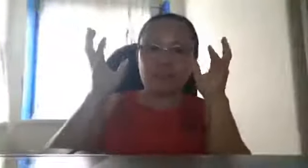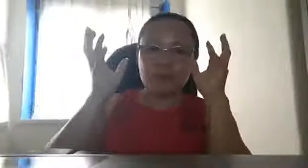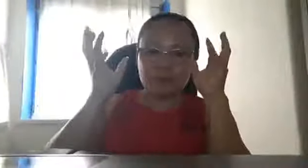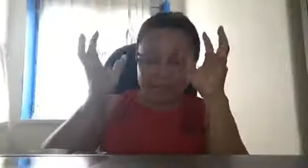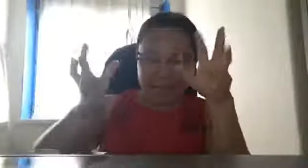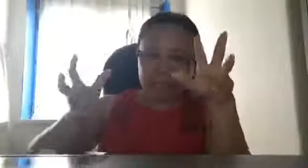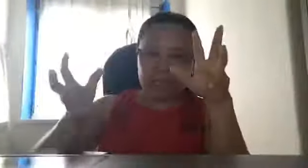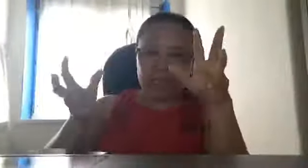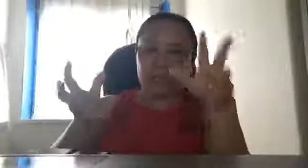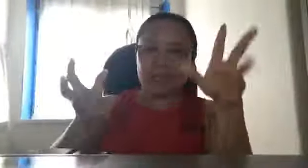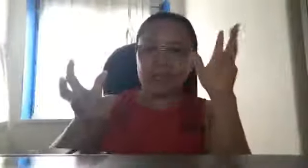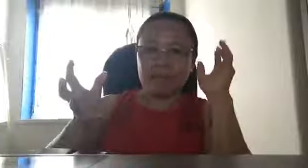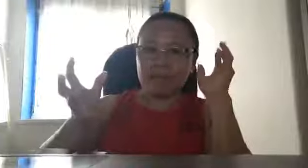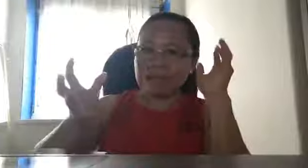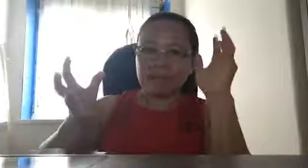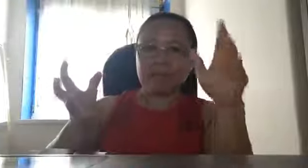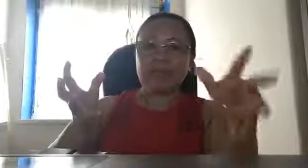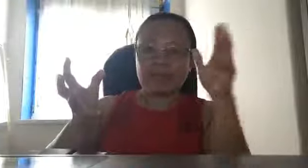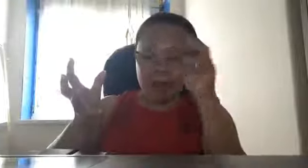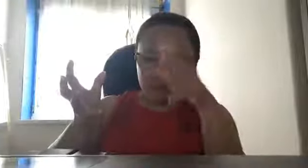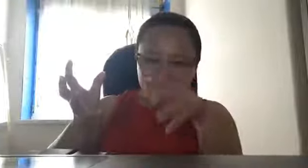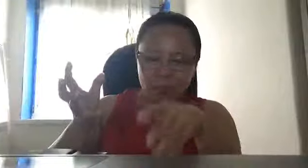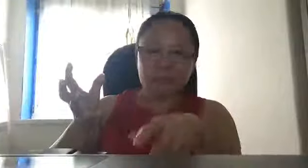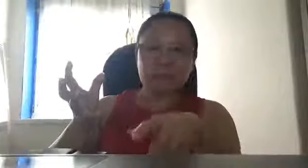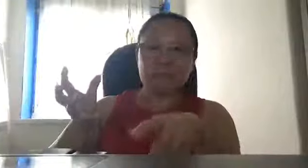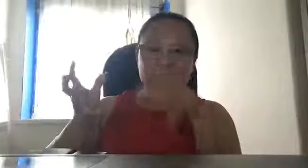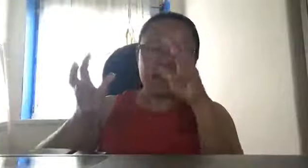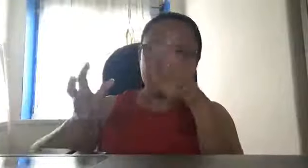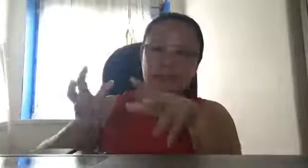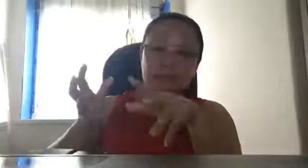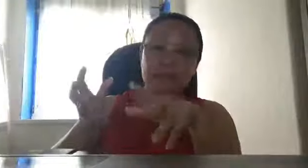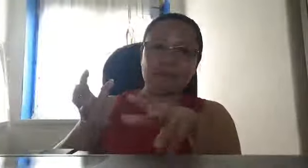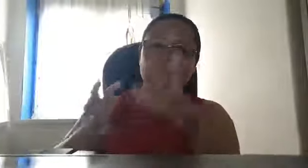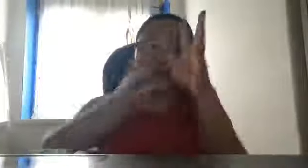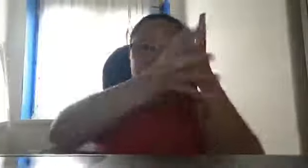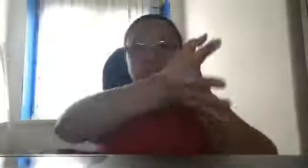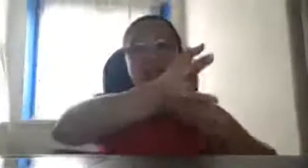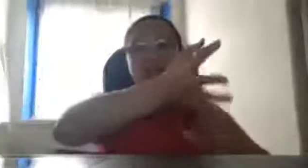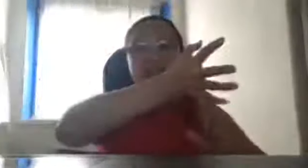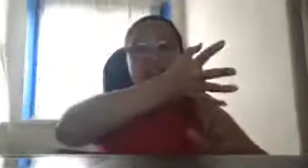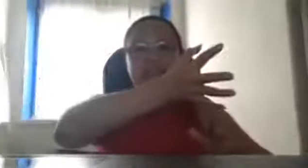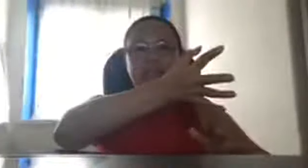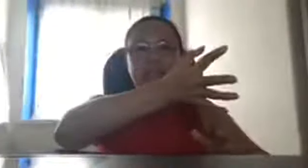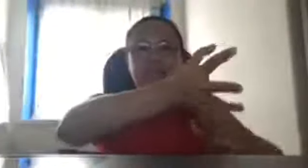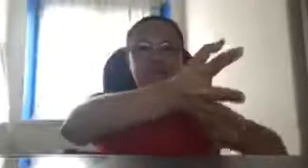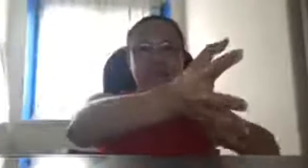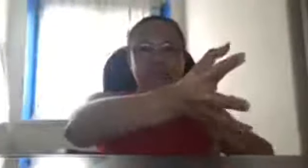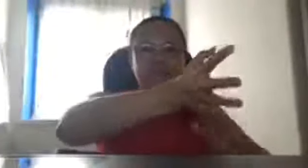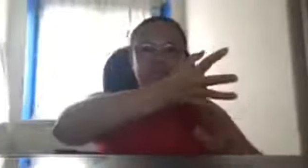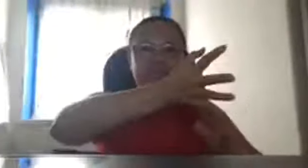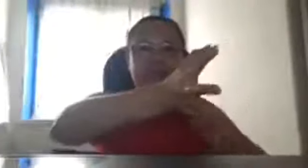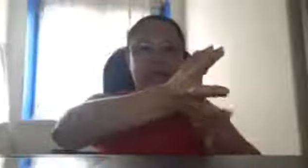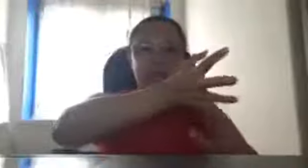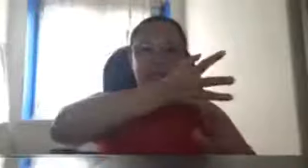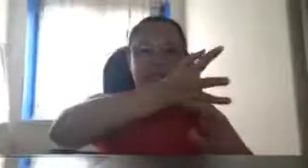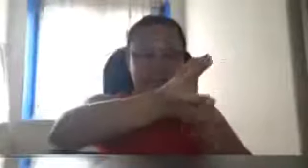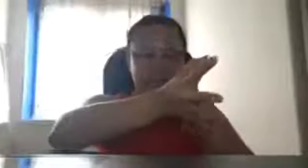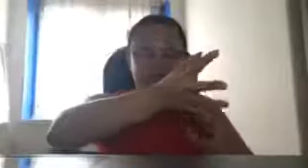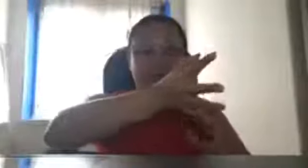yun mangyari na may bansa na magbaon ng missile dyan sa Pilipinas ang ginagawa ng China inaano na nila agad